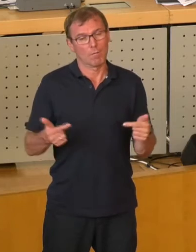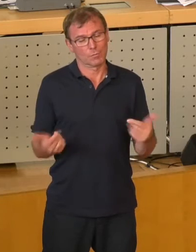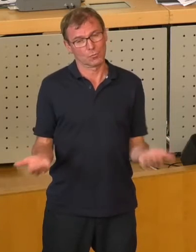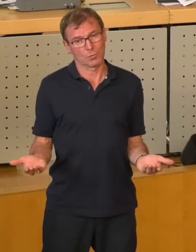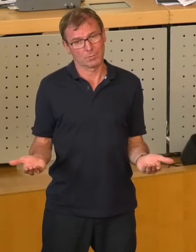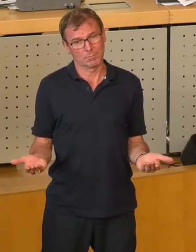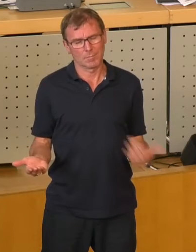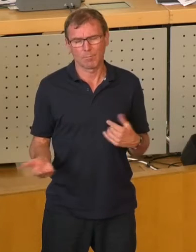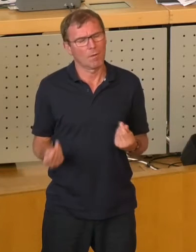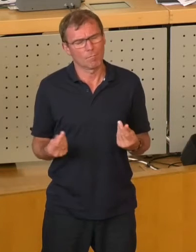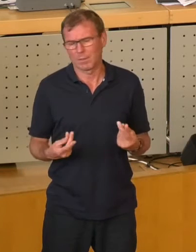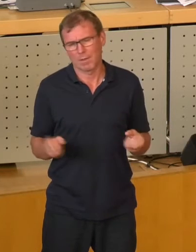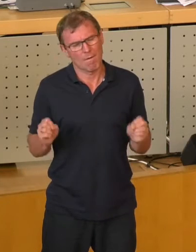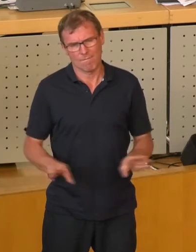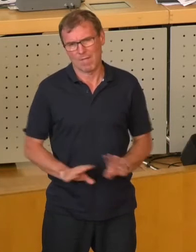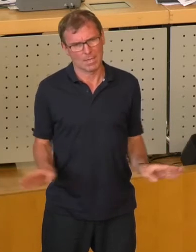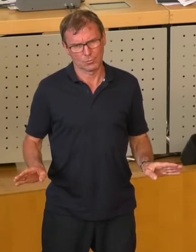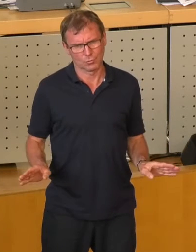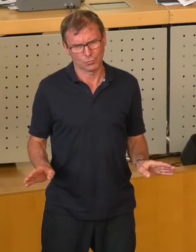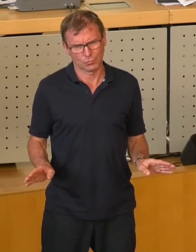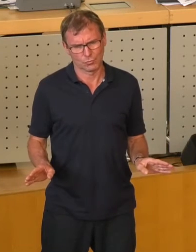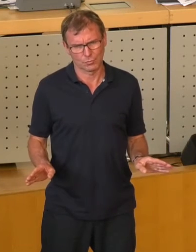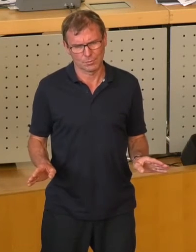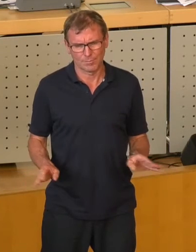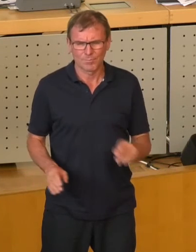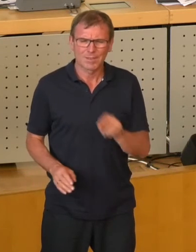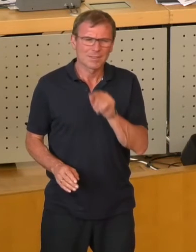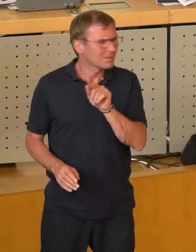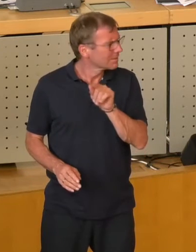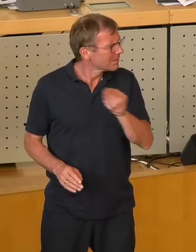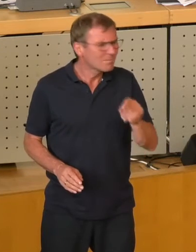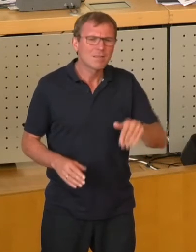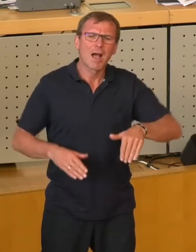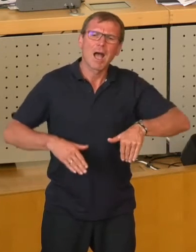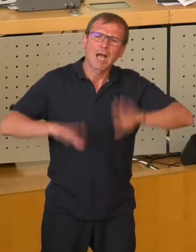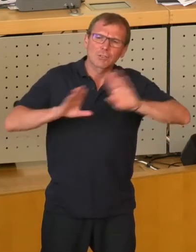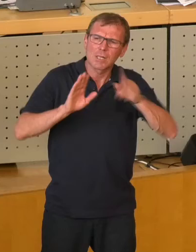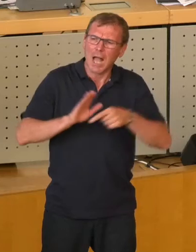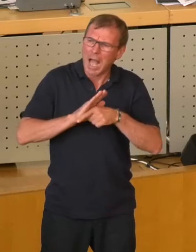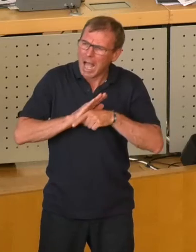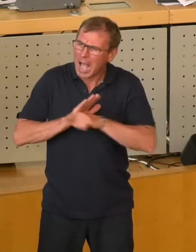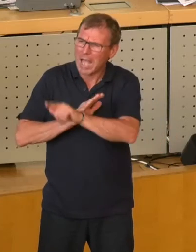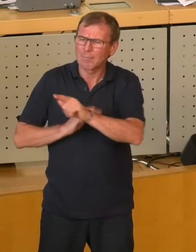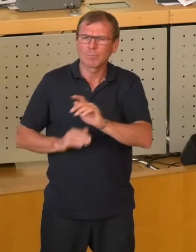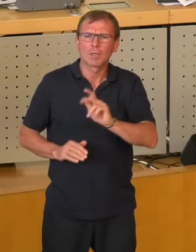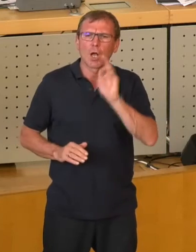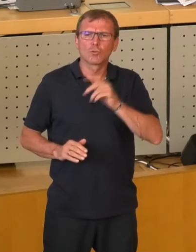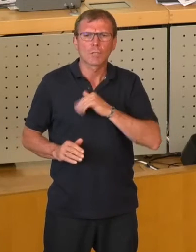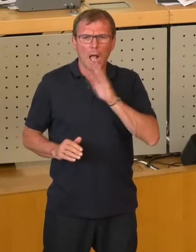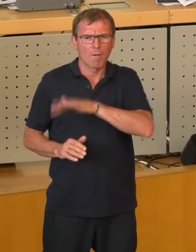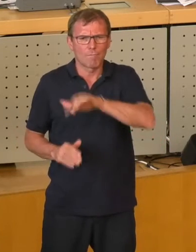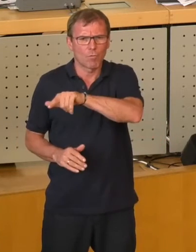Finde ich nicht richtig. Denn in den zu Asylheimen entfremdeten Sozialwohnungen